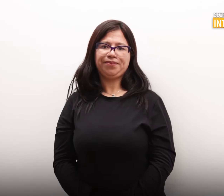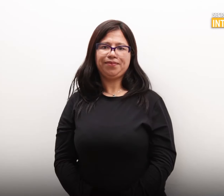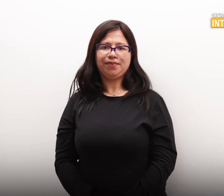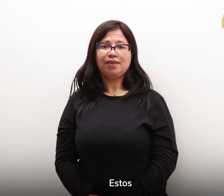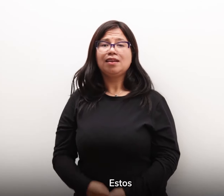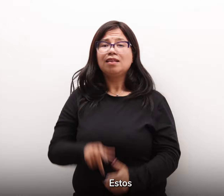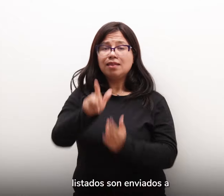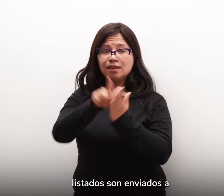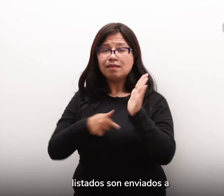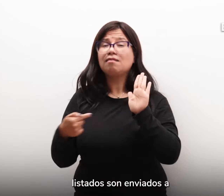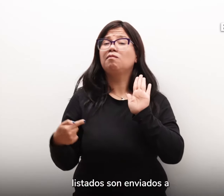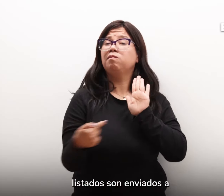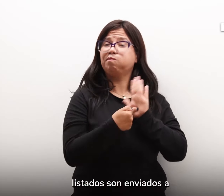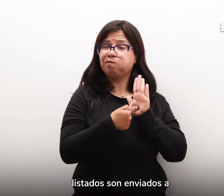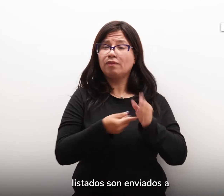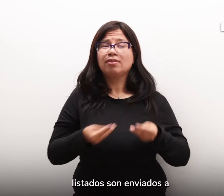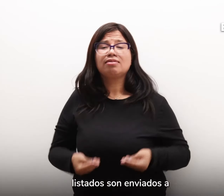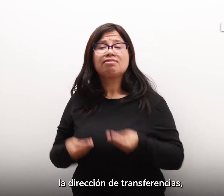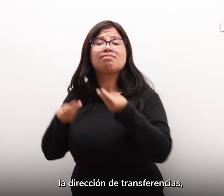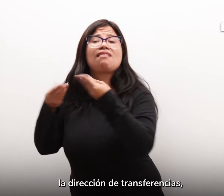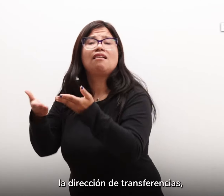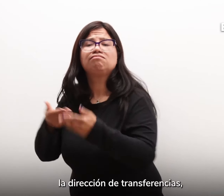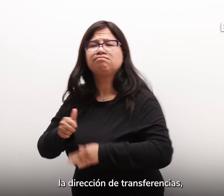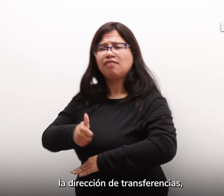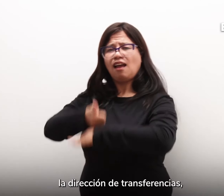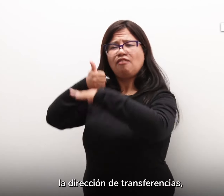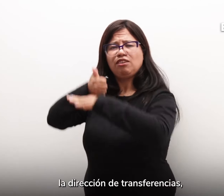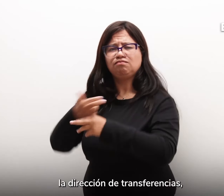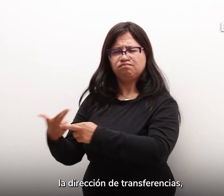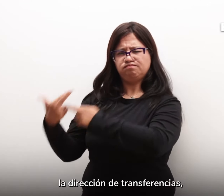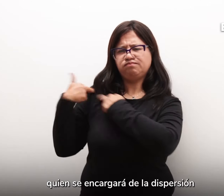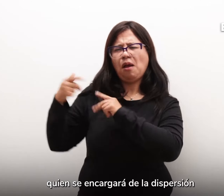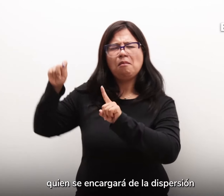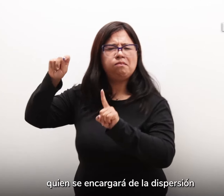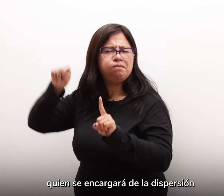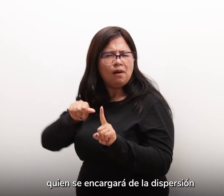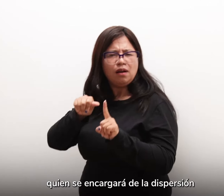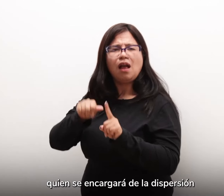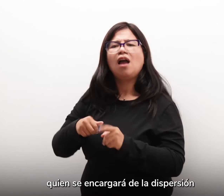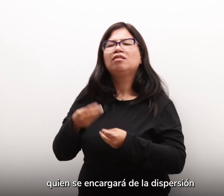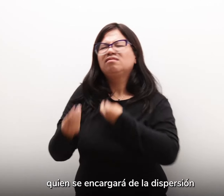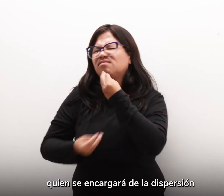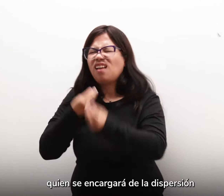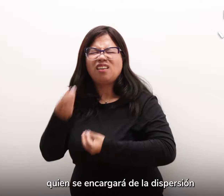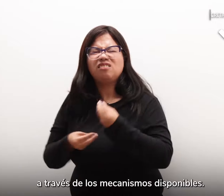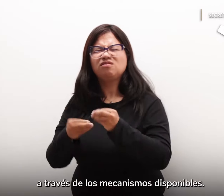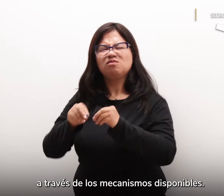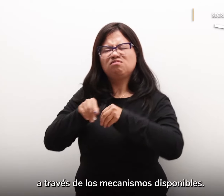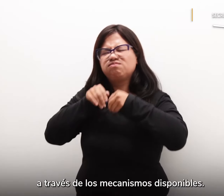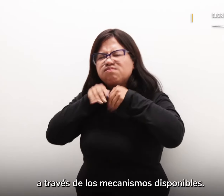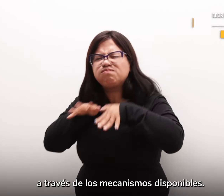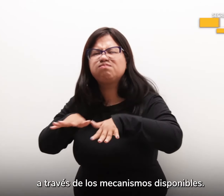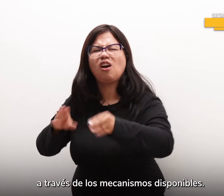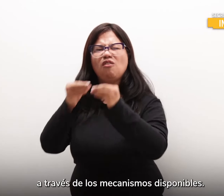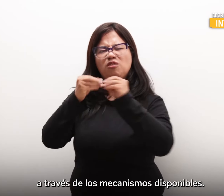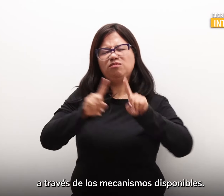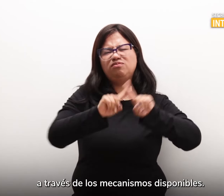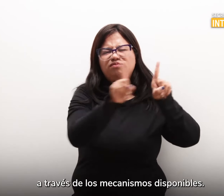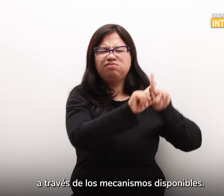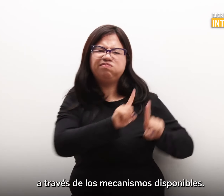Estos listados son enviados a la Dirección de Transferencias Quien se encargará de la dispersión a través de los mecanismos disponibles